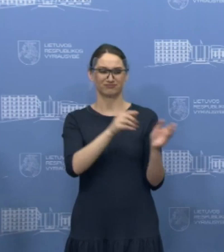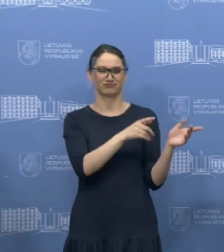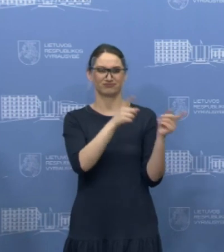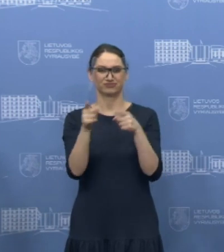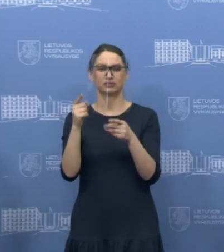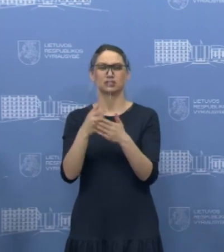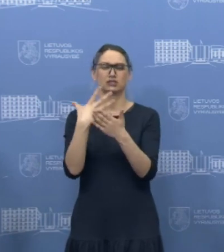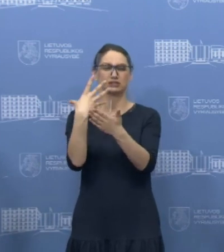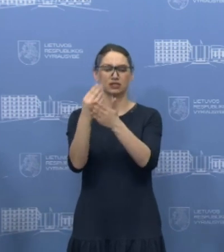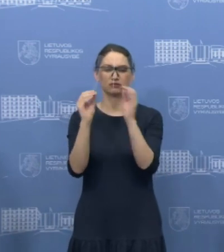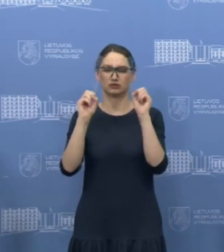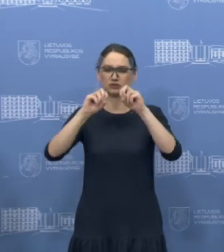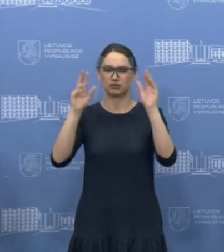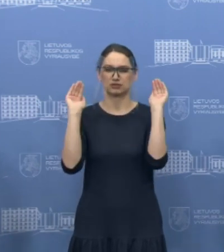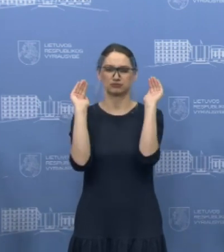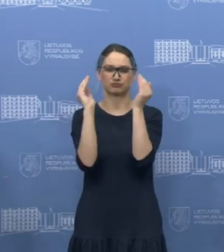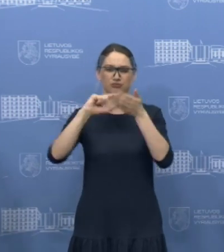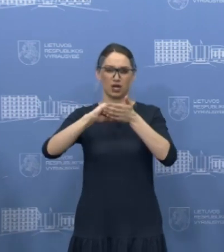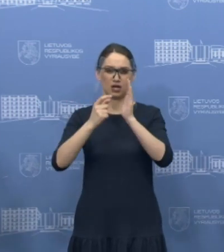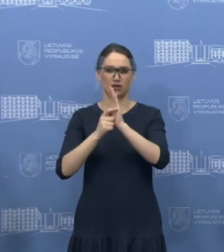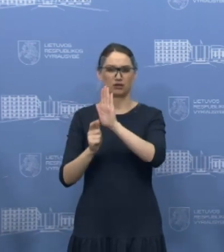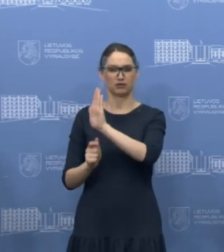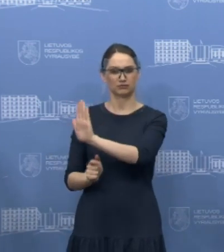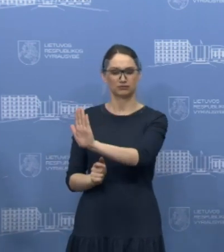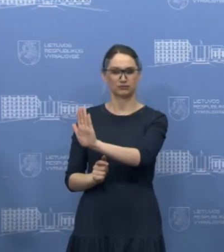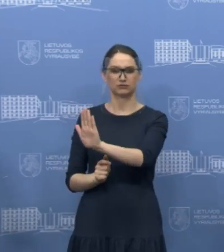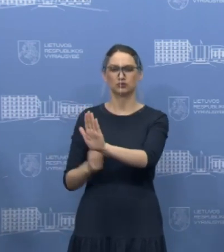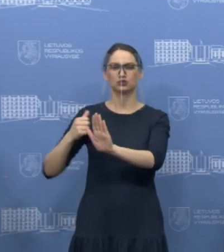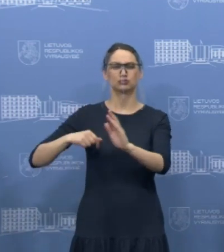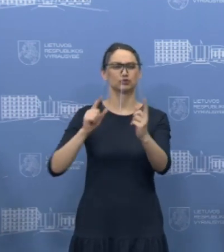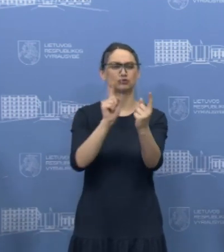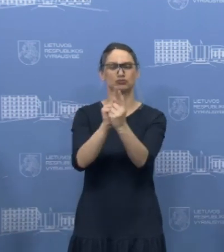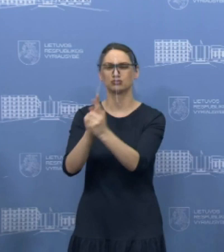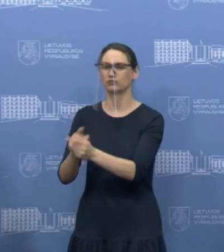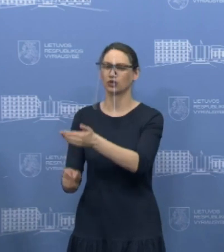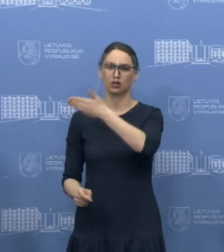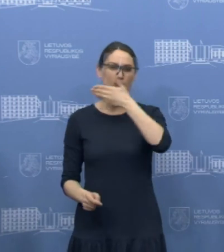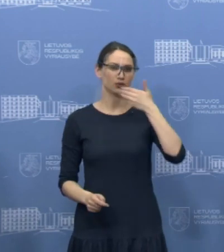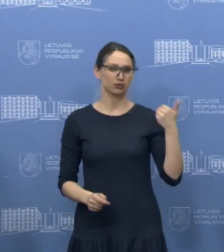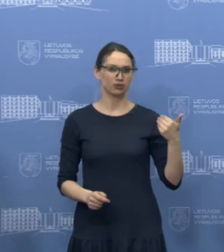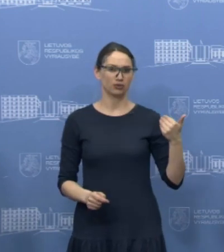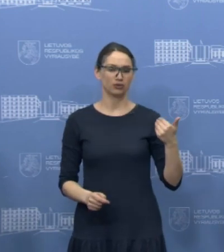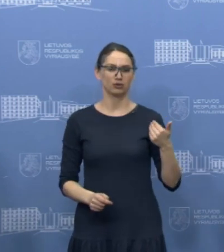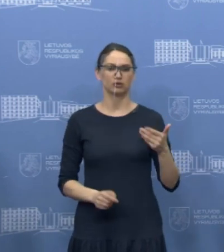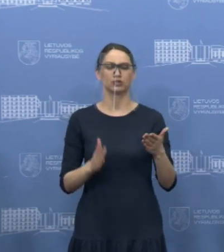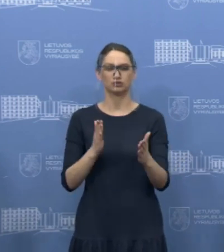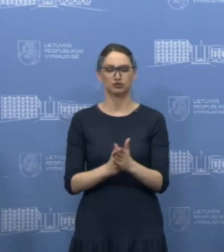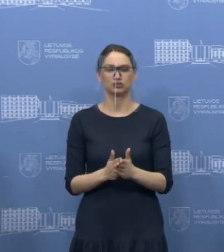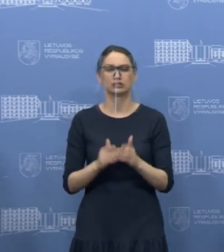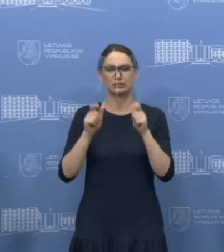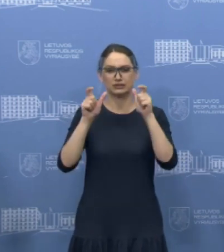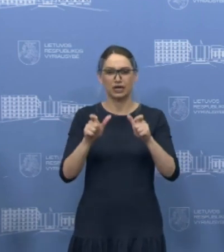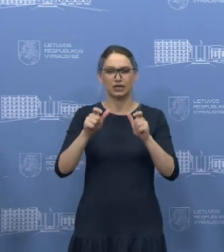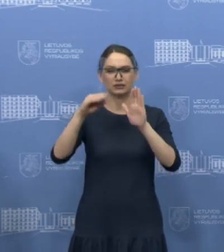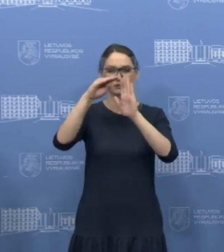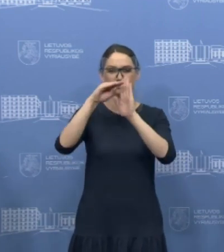atskiroja patilpoje, jie neturi jokio kontakto su visuomenė, su bendruomenė, jie laikosi karantino režimo,